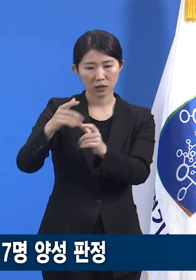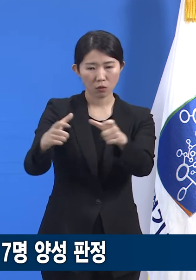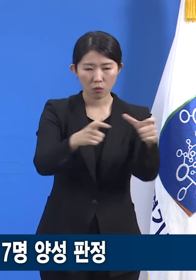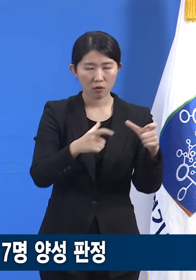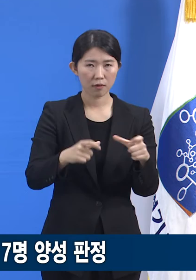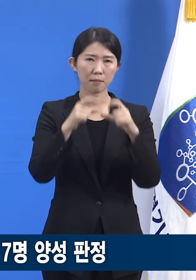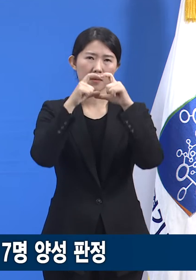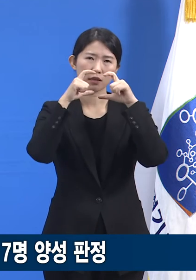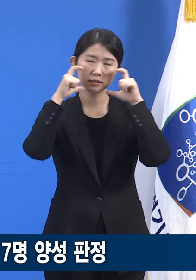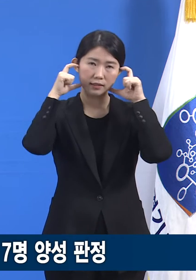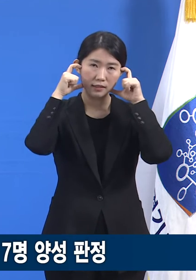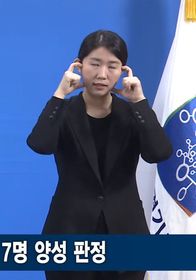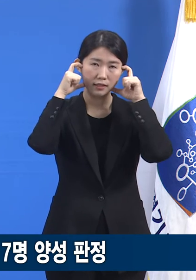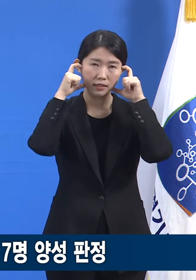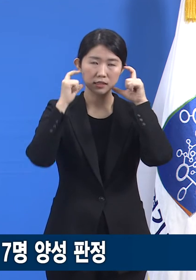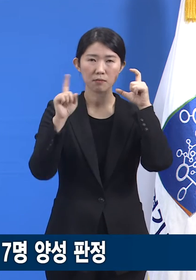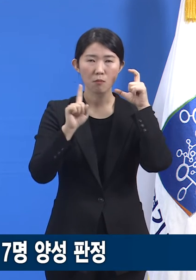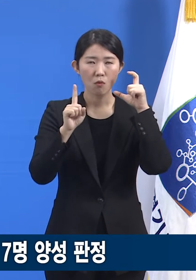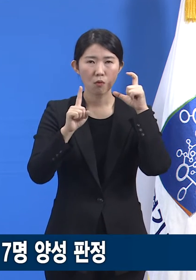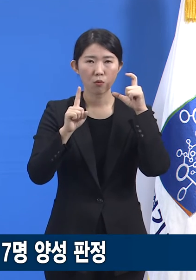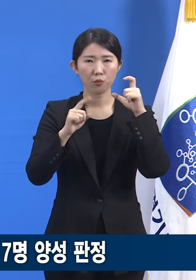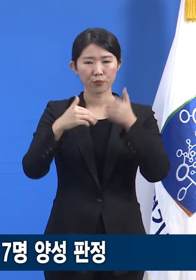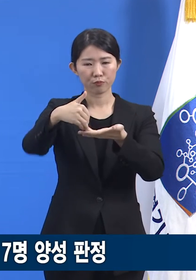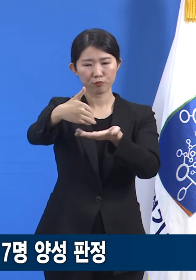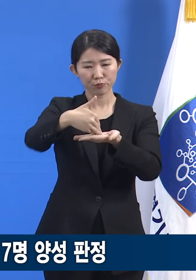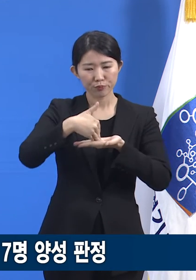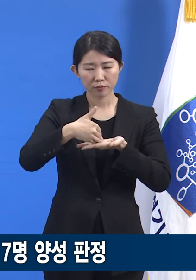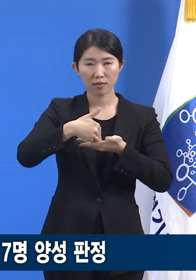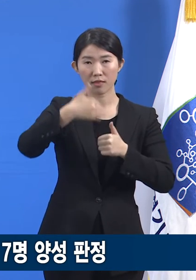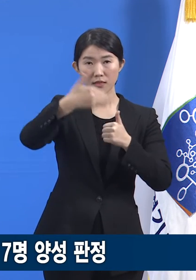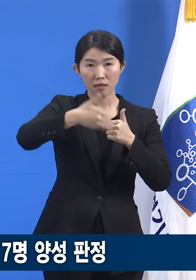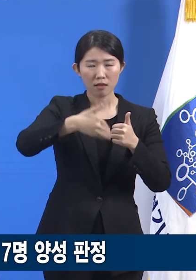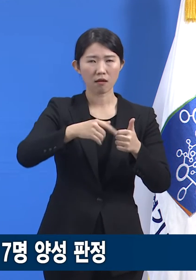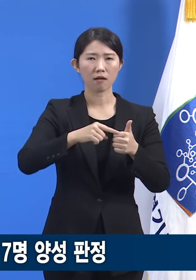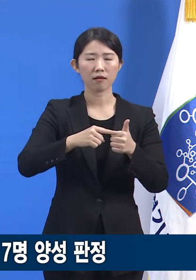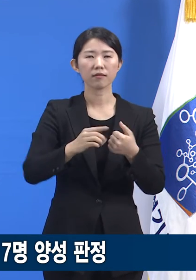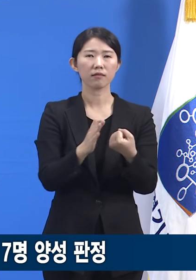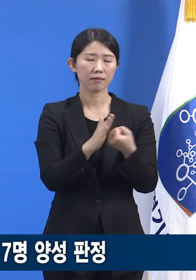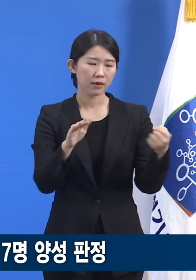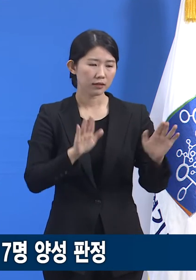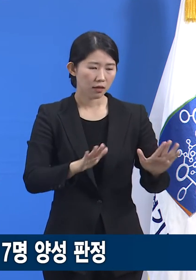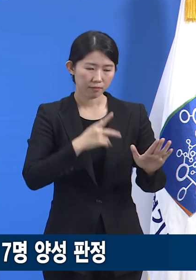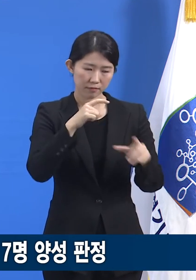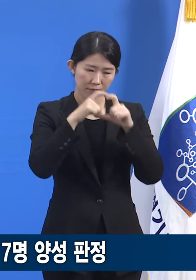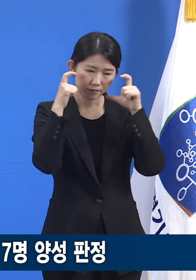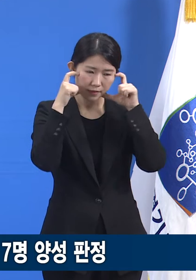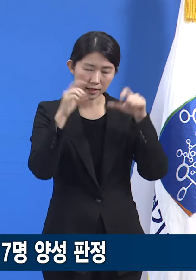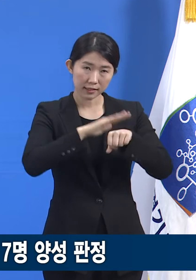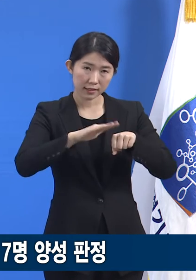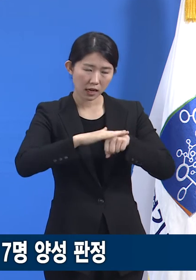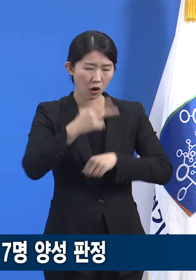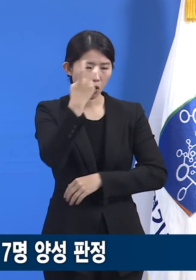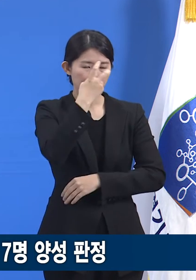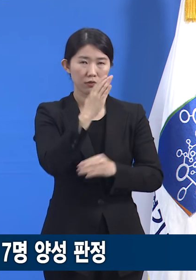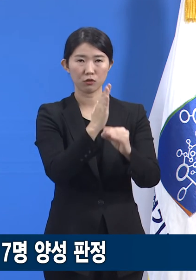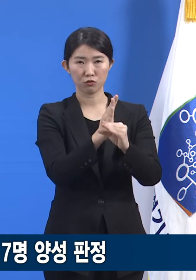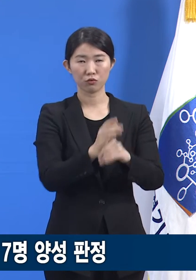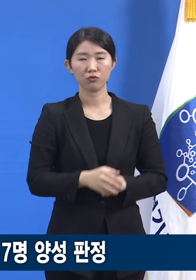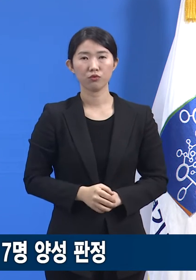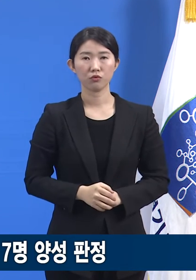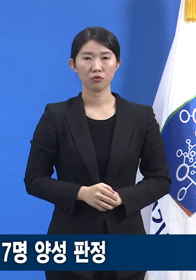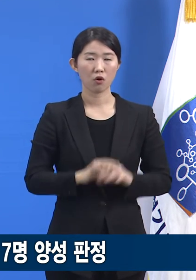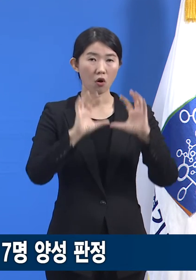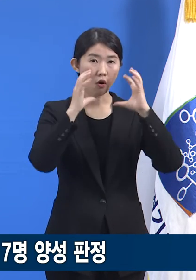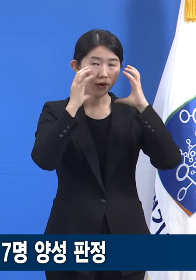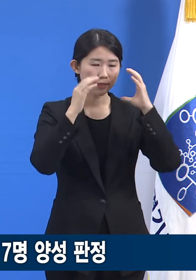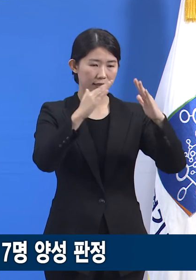밀집도 관리 등 방역관리 준수 여부에 대해 점검을 실시하고 있습니다. 영유아교육시설의 방역